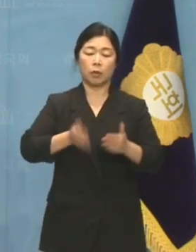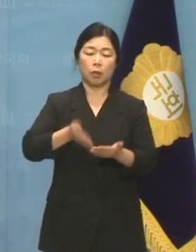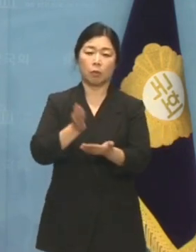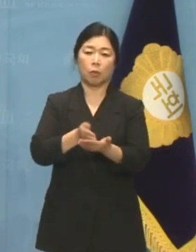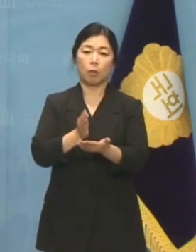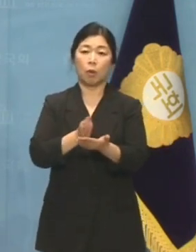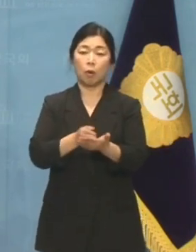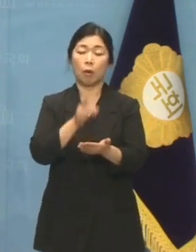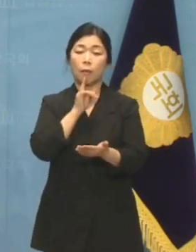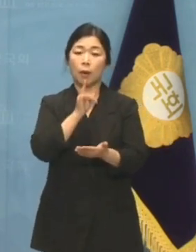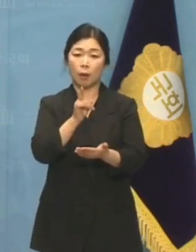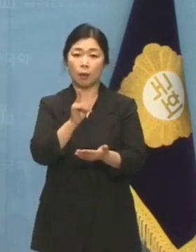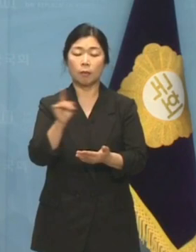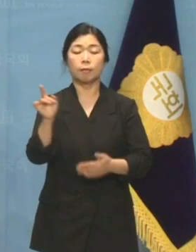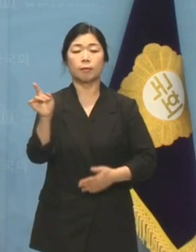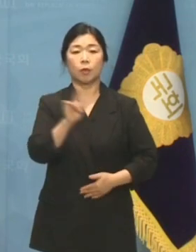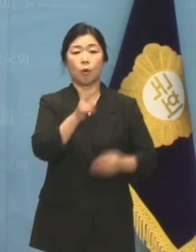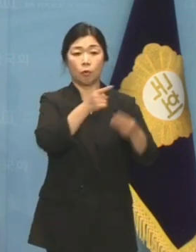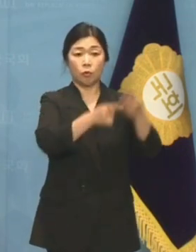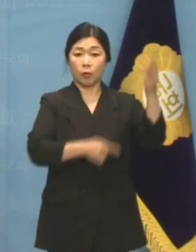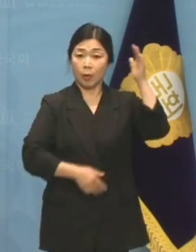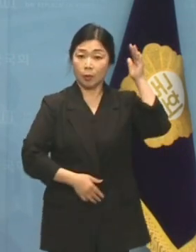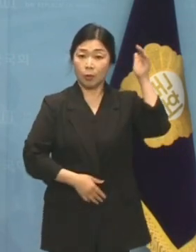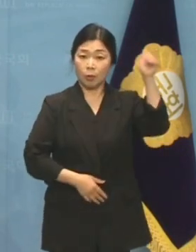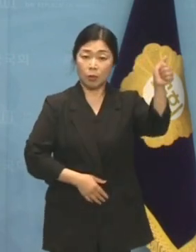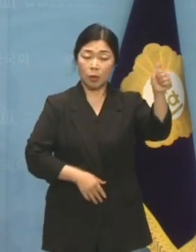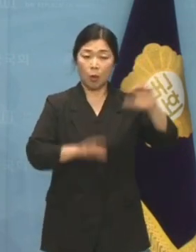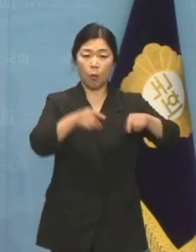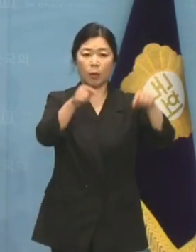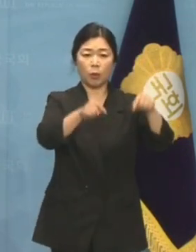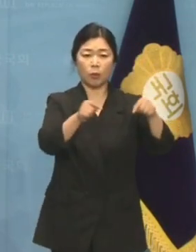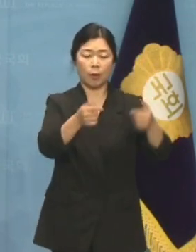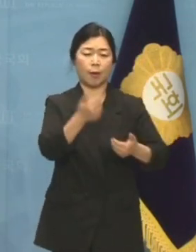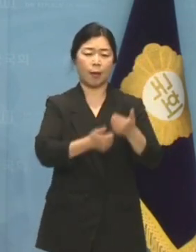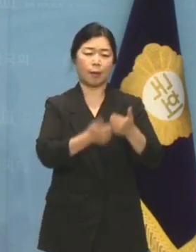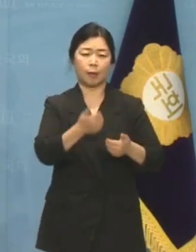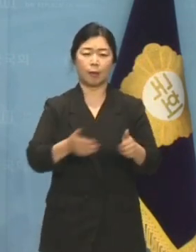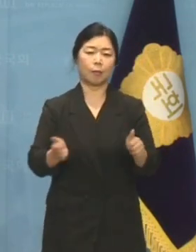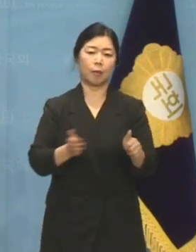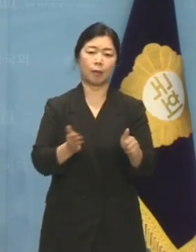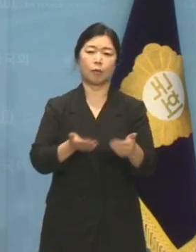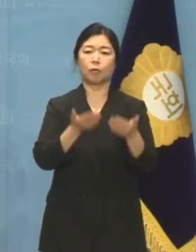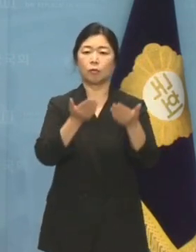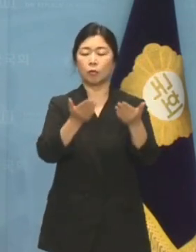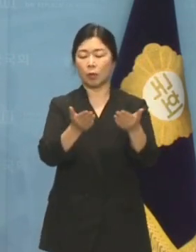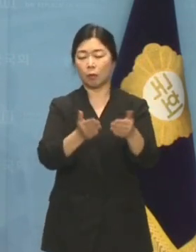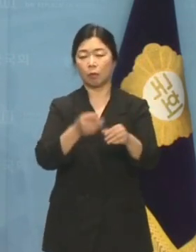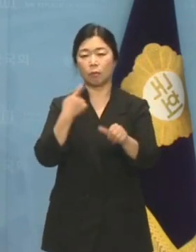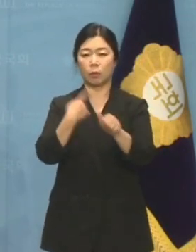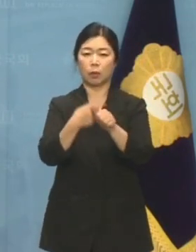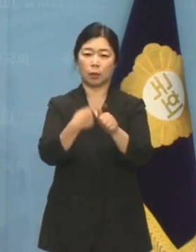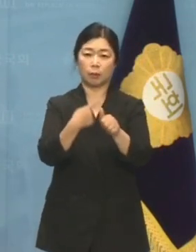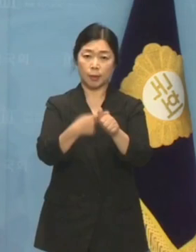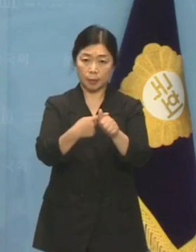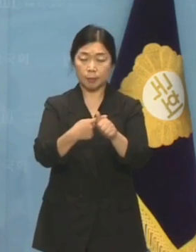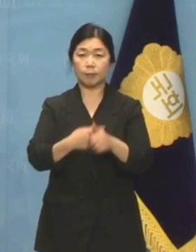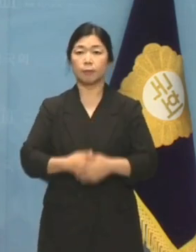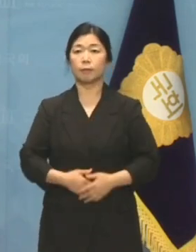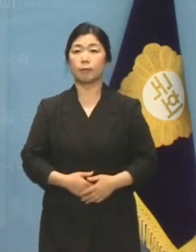통해서도 윤석열 대통령이 외교적 갈등을 만들고 있다며 비판하고 나섰습니다.